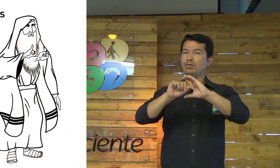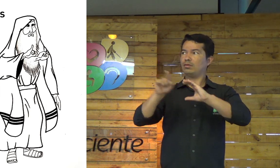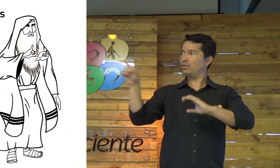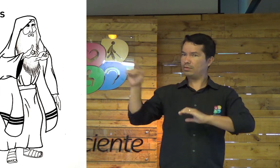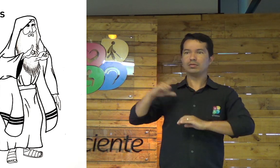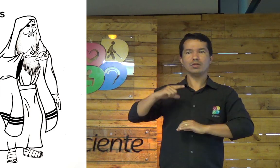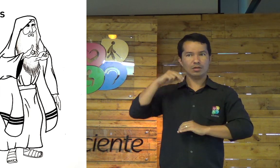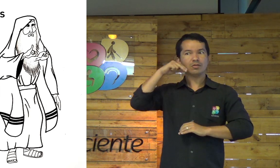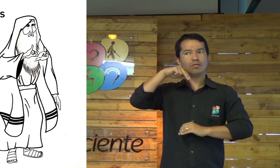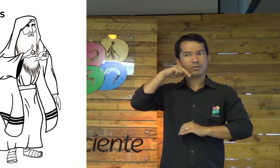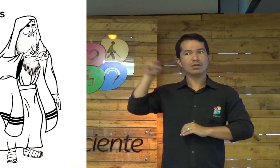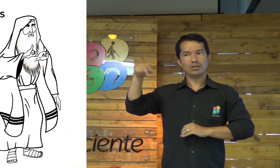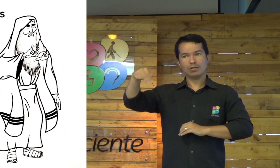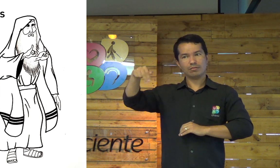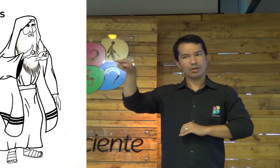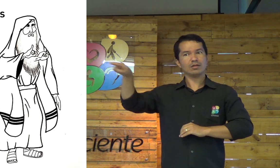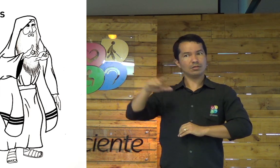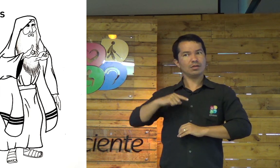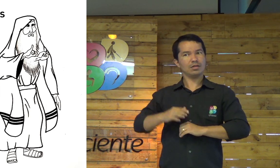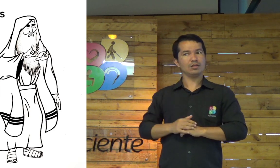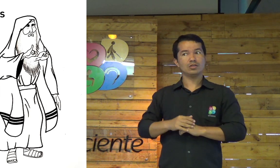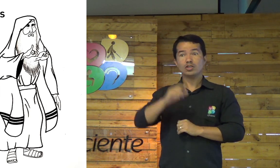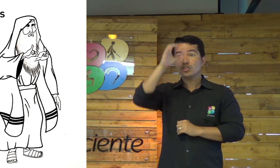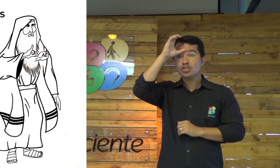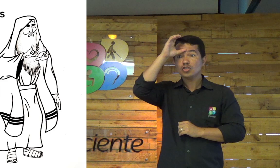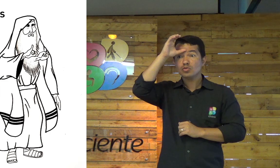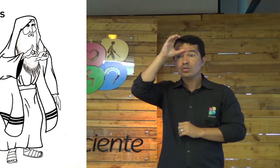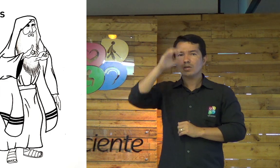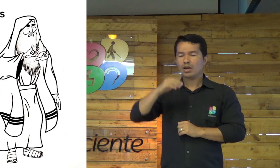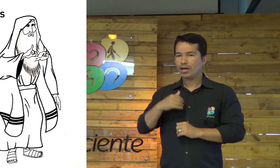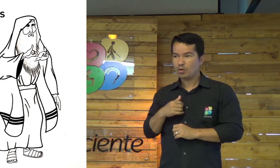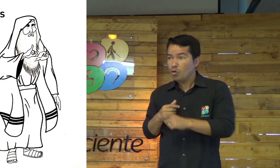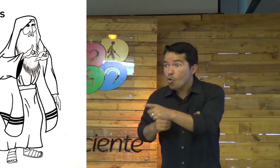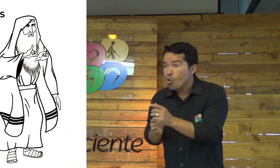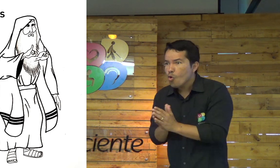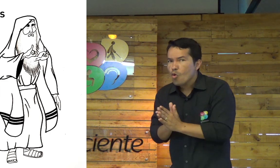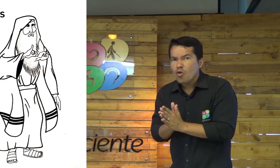Ele trabalha na novela da Globo. O tio do Carlos Eduardo.